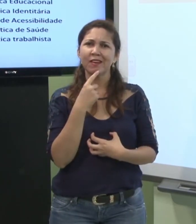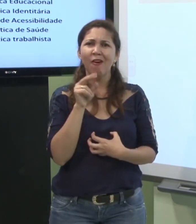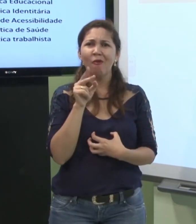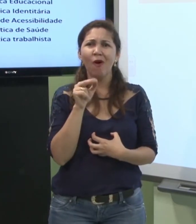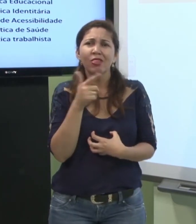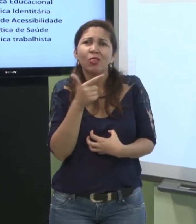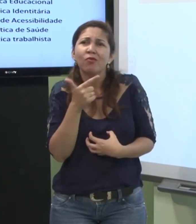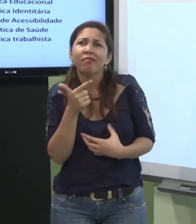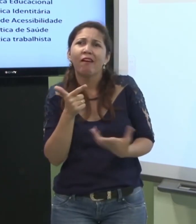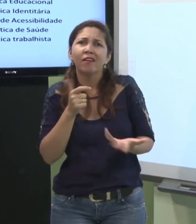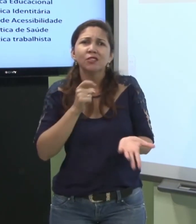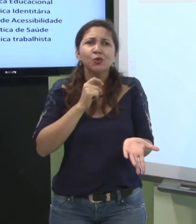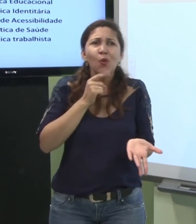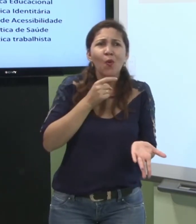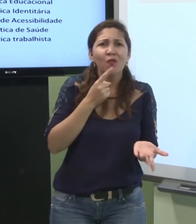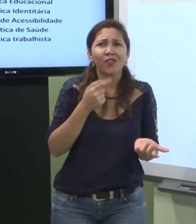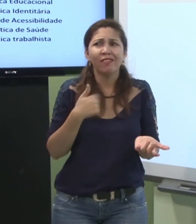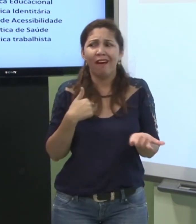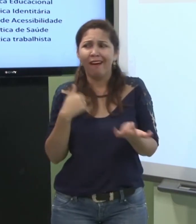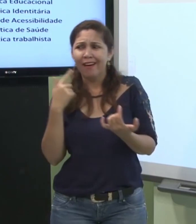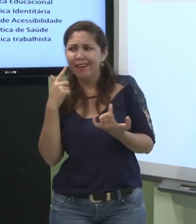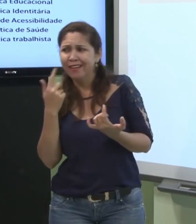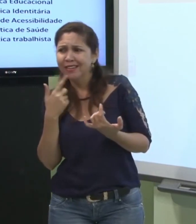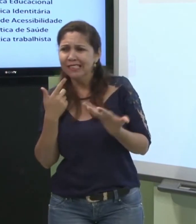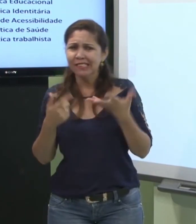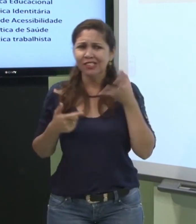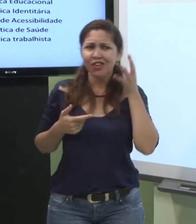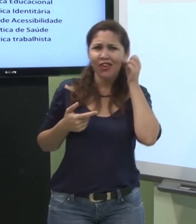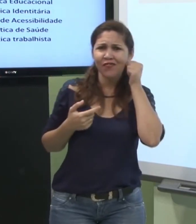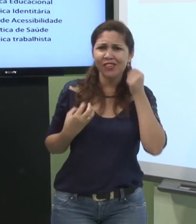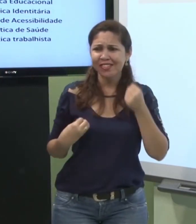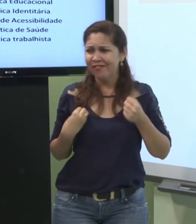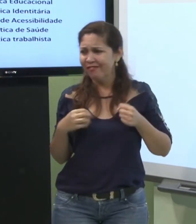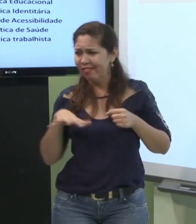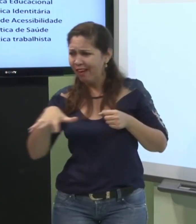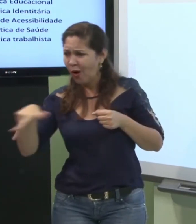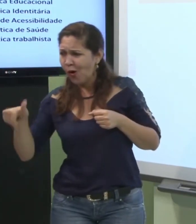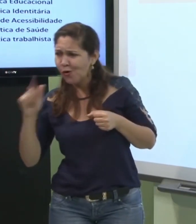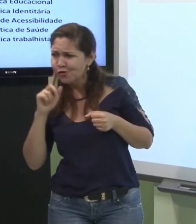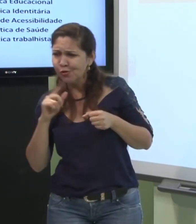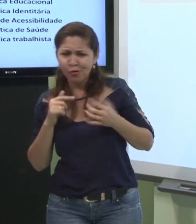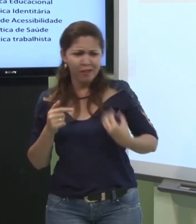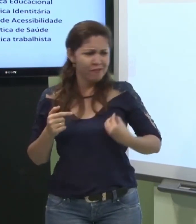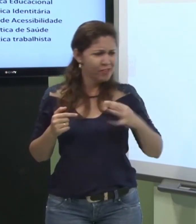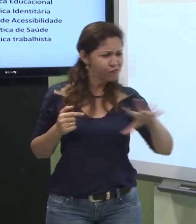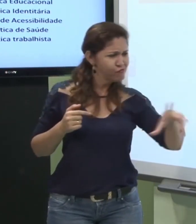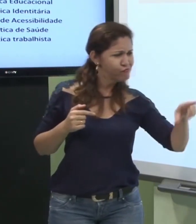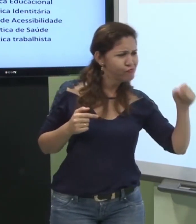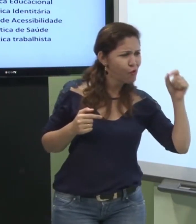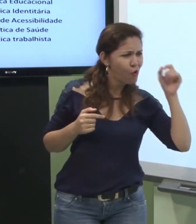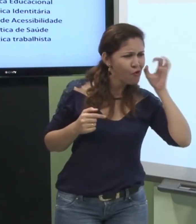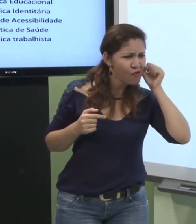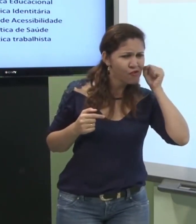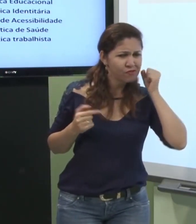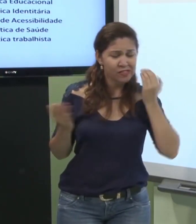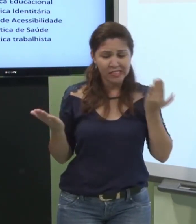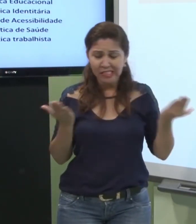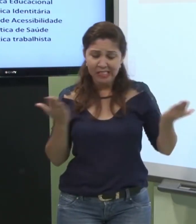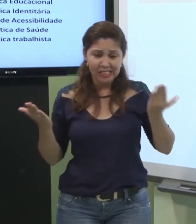sentir como surdo às às vezes ela vive no mundo do ouvinte e ela é surda ela não